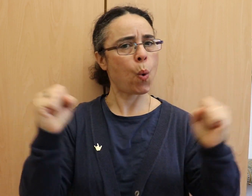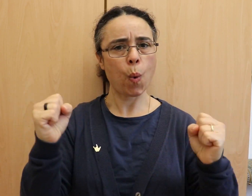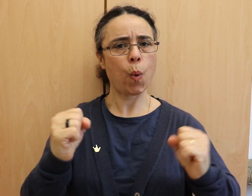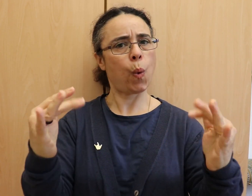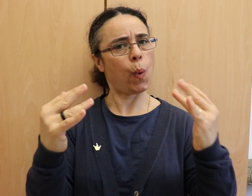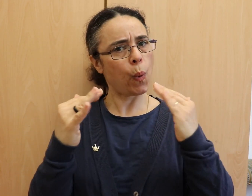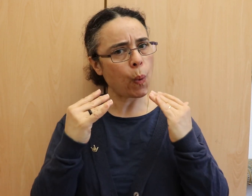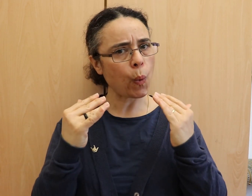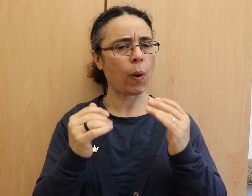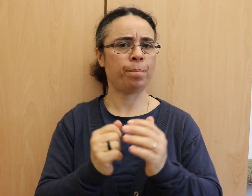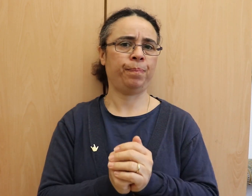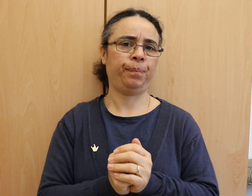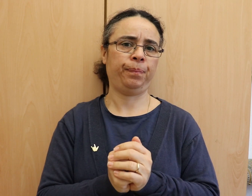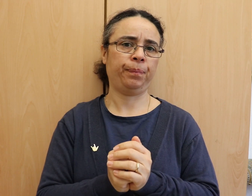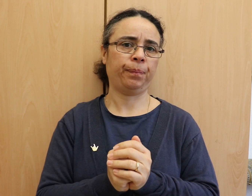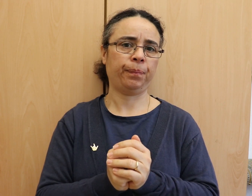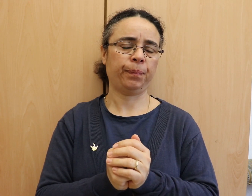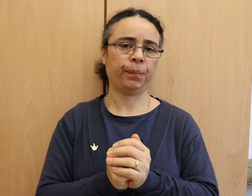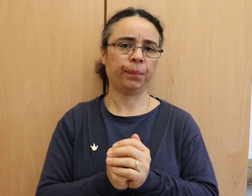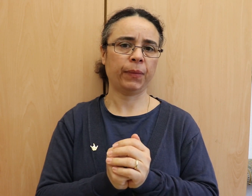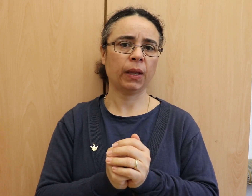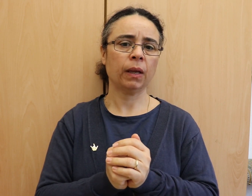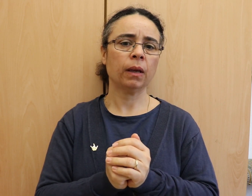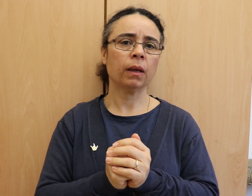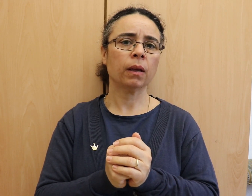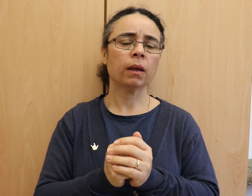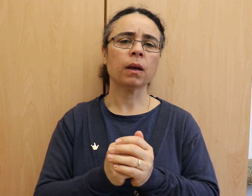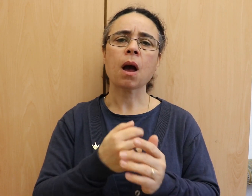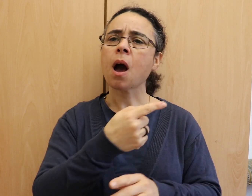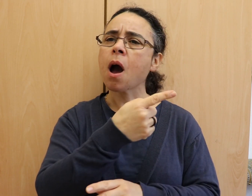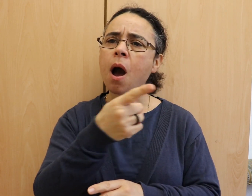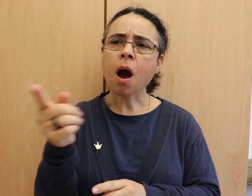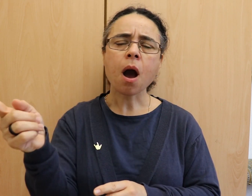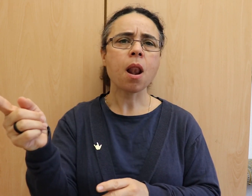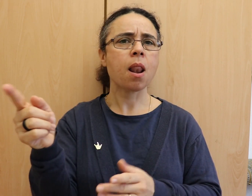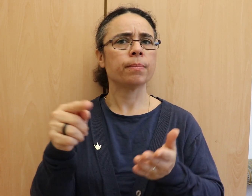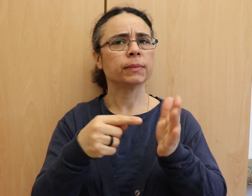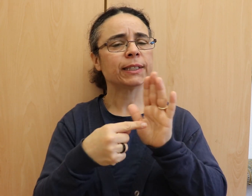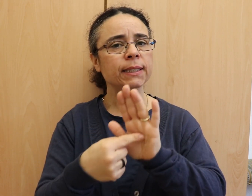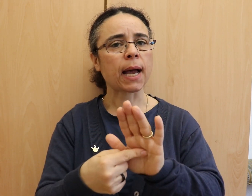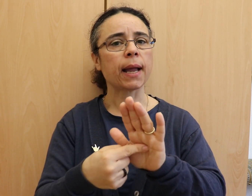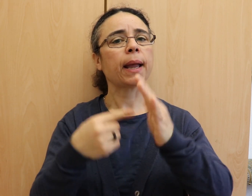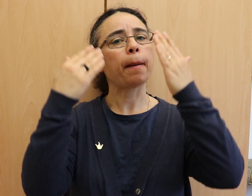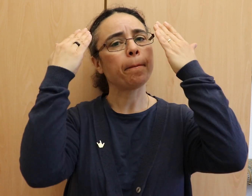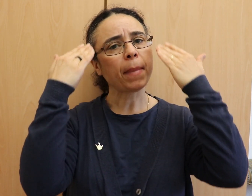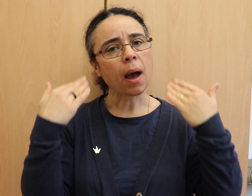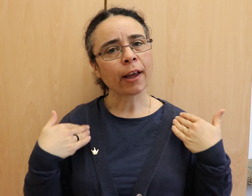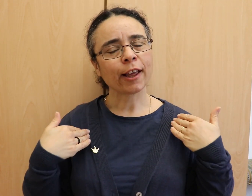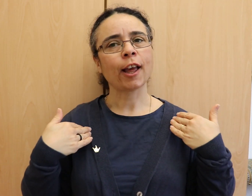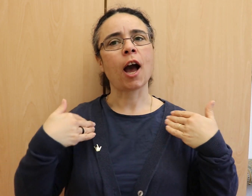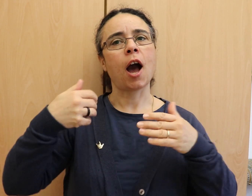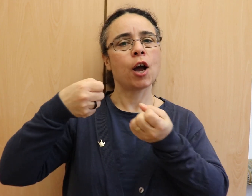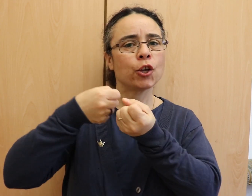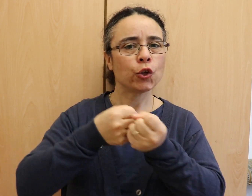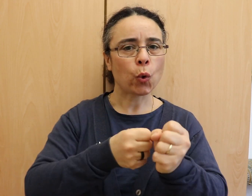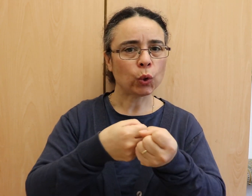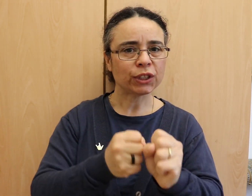in Szene sitzen. Alle, Maria und Josef, die Hirten, ja sogar die Tiere,